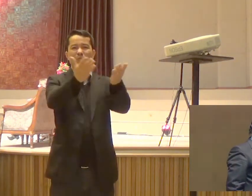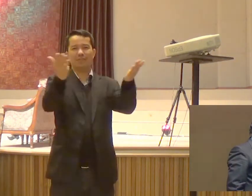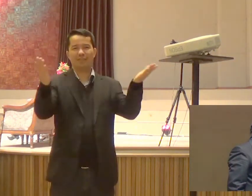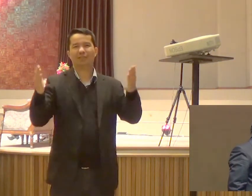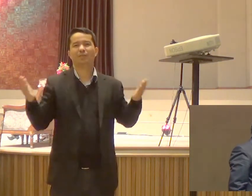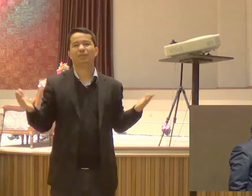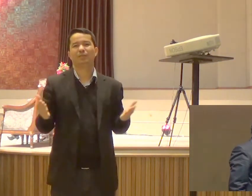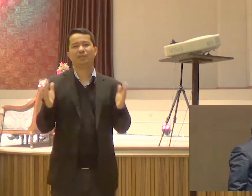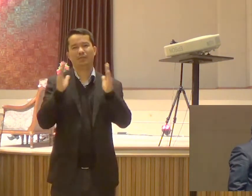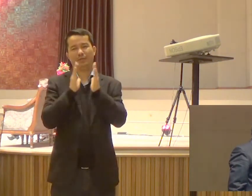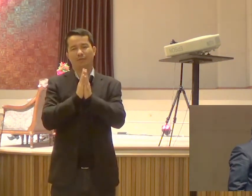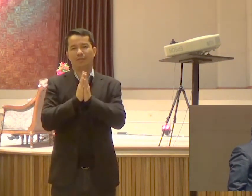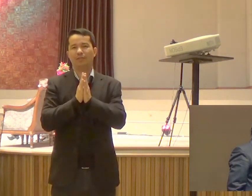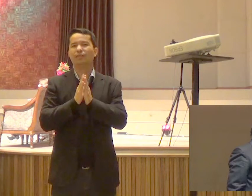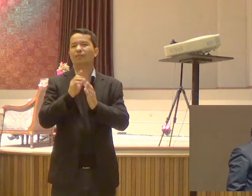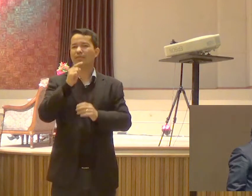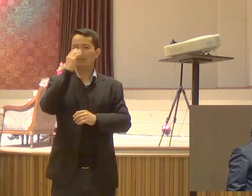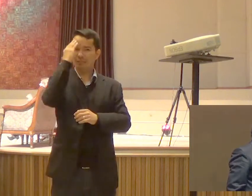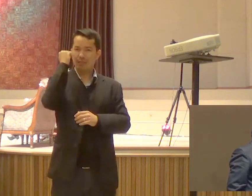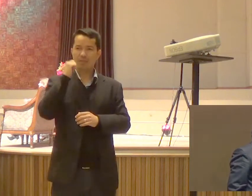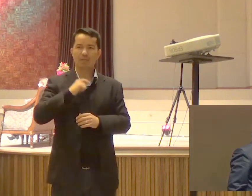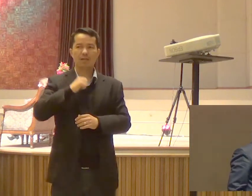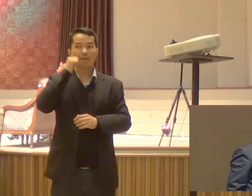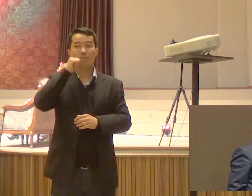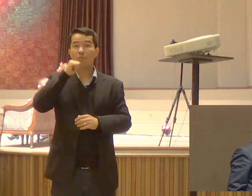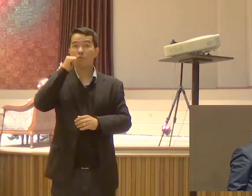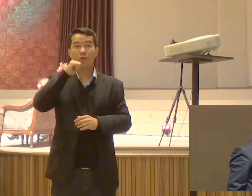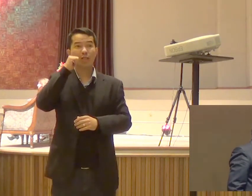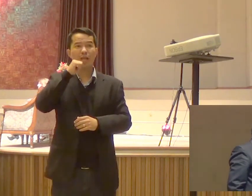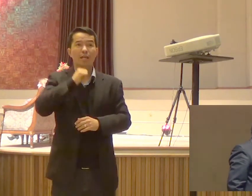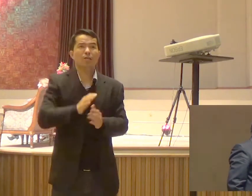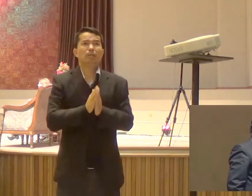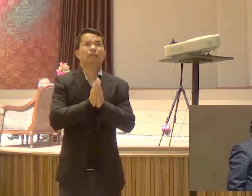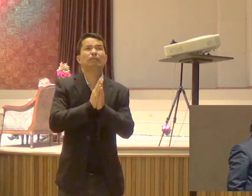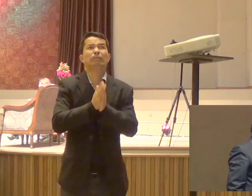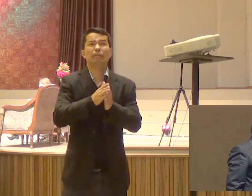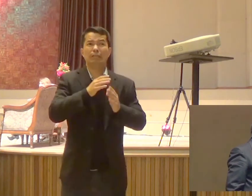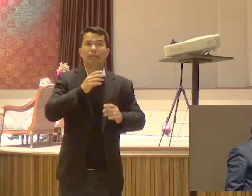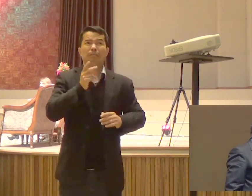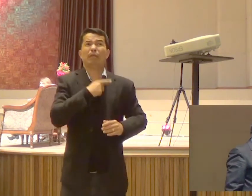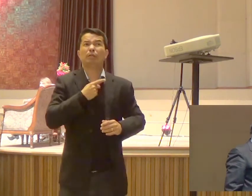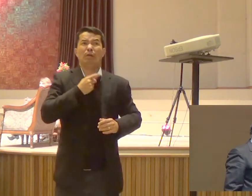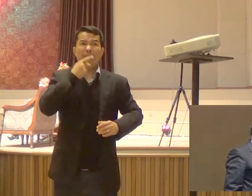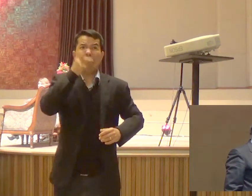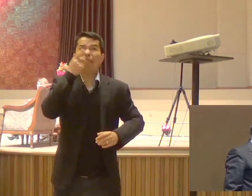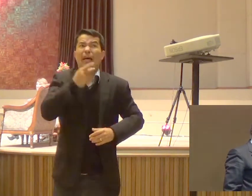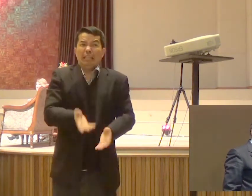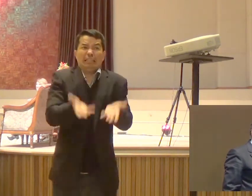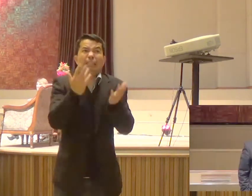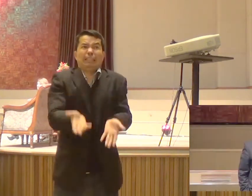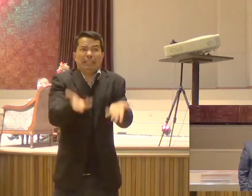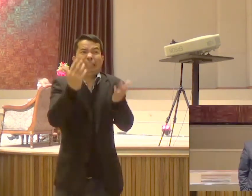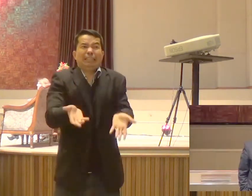Tem um monte de mulher Aí desesperada Dizendo Fala mais Pastor Não dá tempo Eu sei Eu sei disso